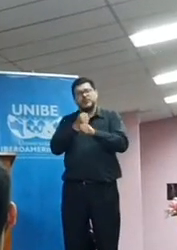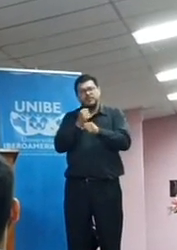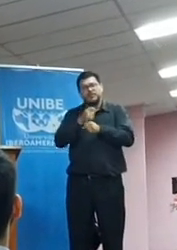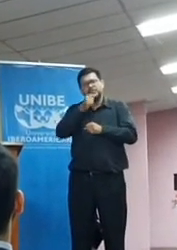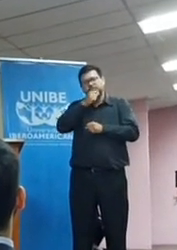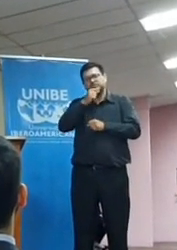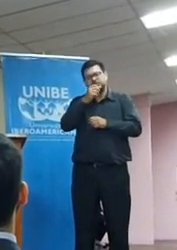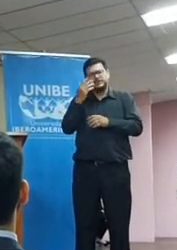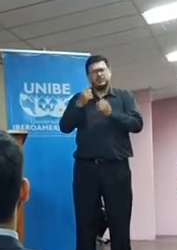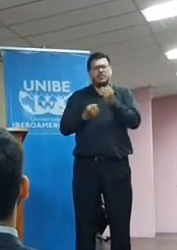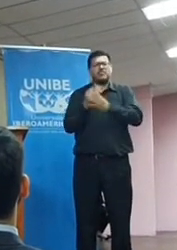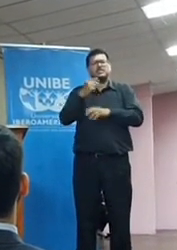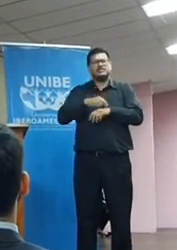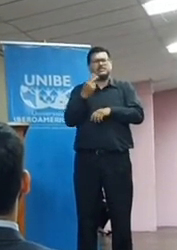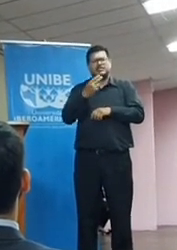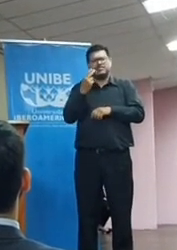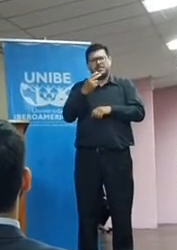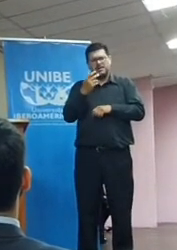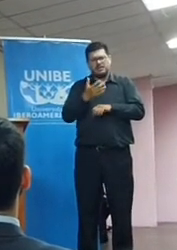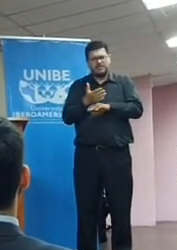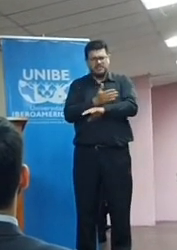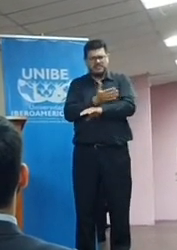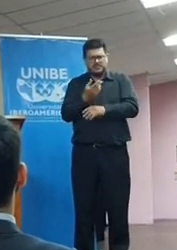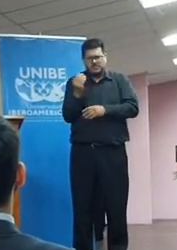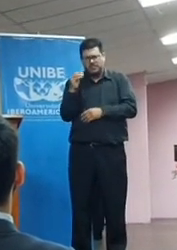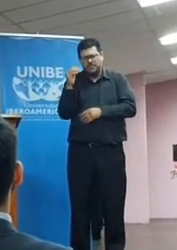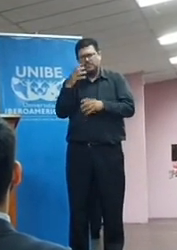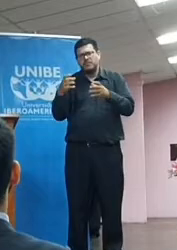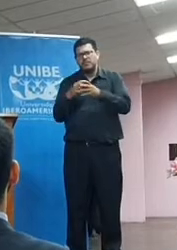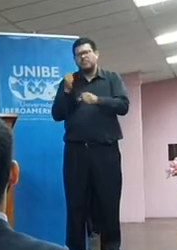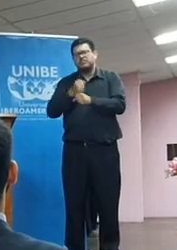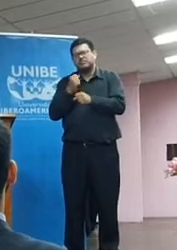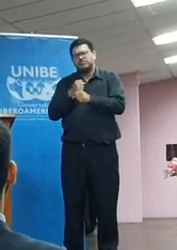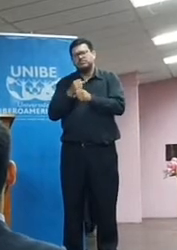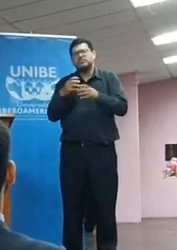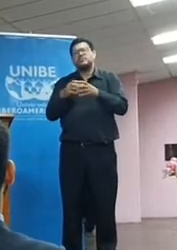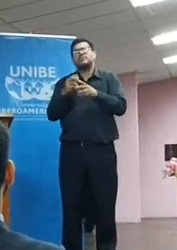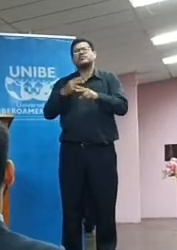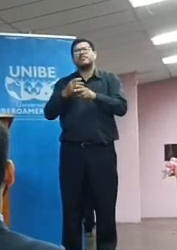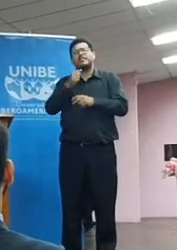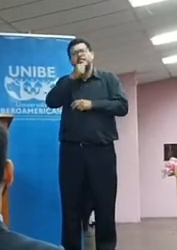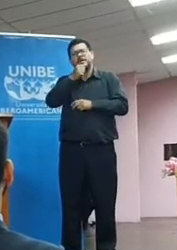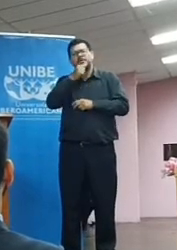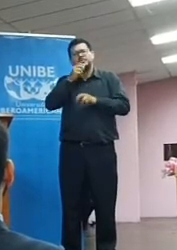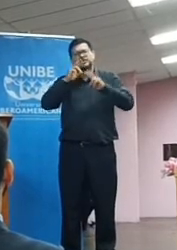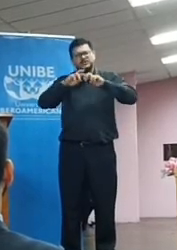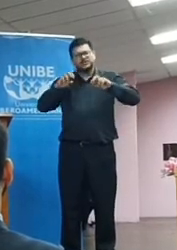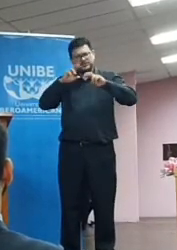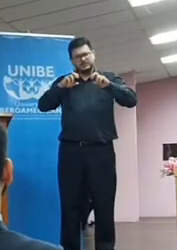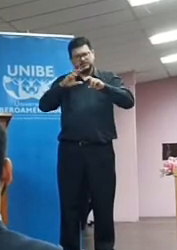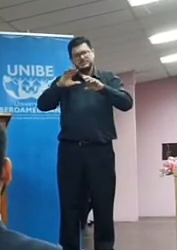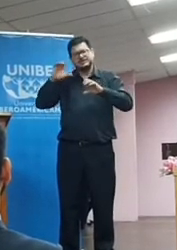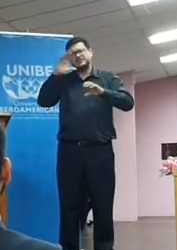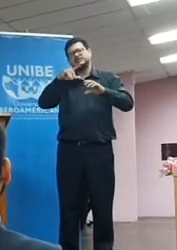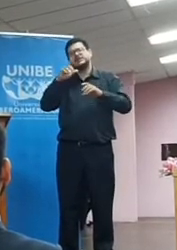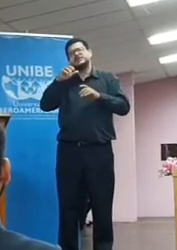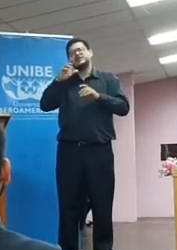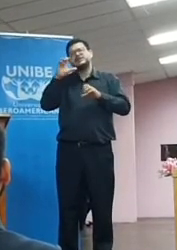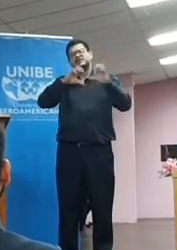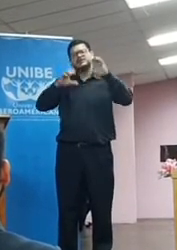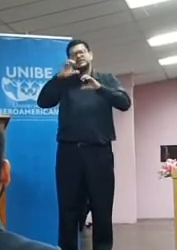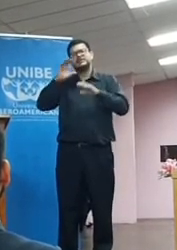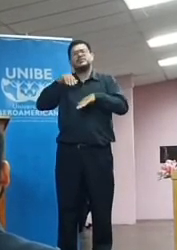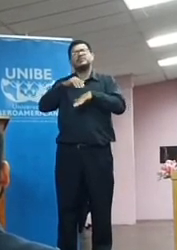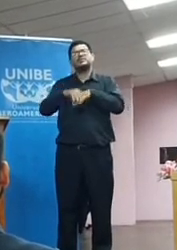porque la empezó muy joven, inicia una gran tarea con un grupo de jóvenes que se llama Periodismo Científico Ciencias del Sur. No